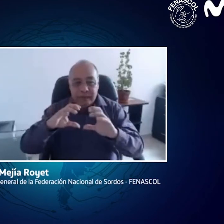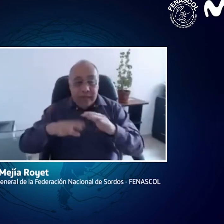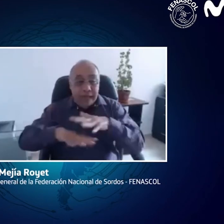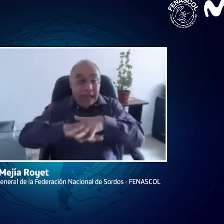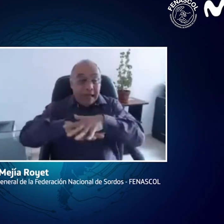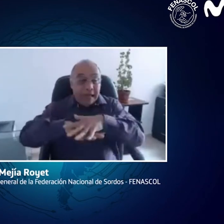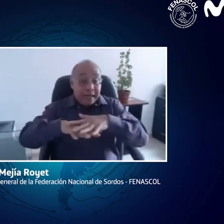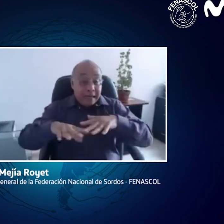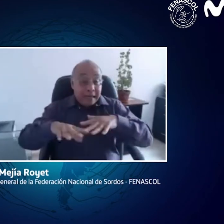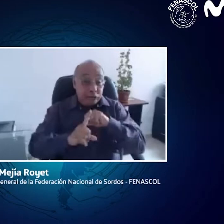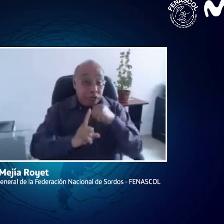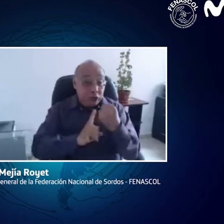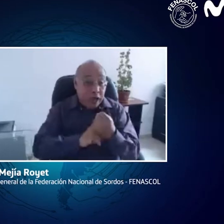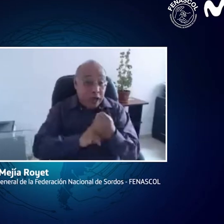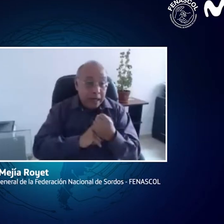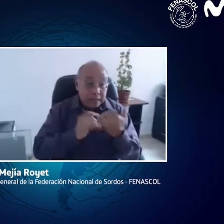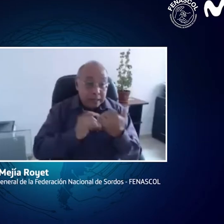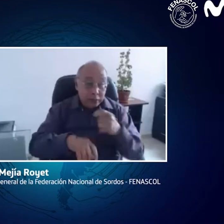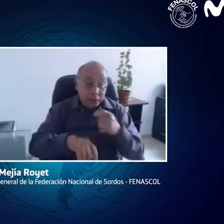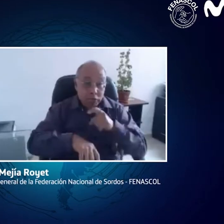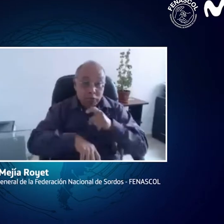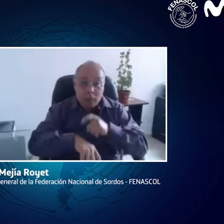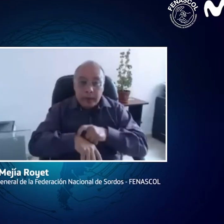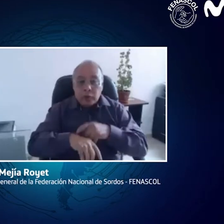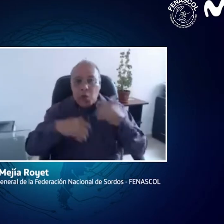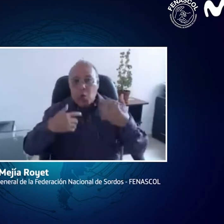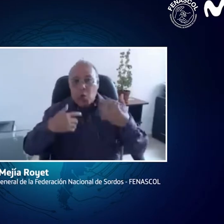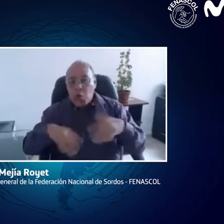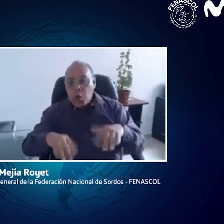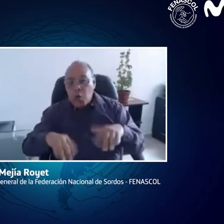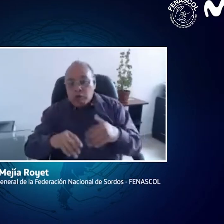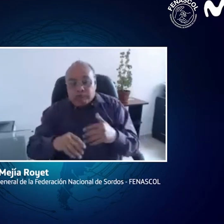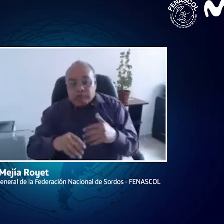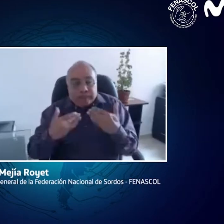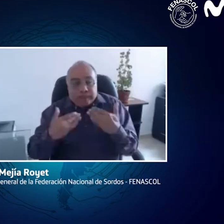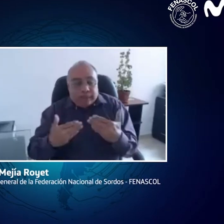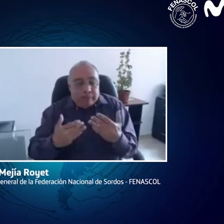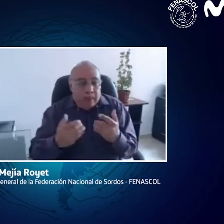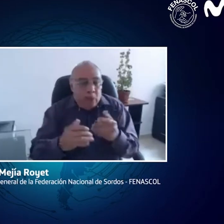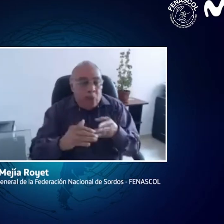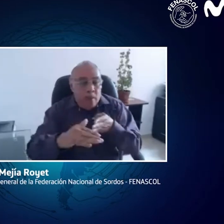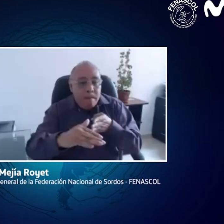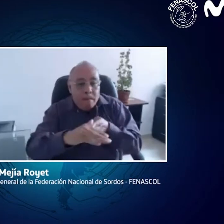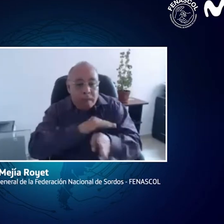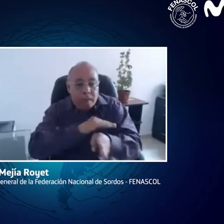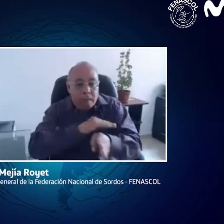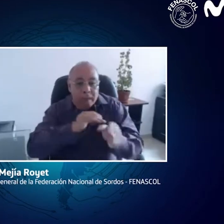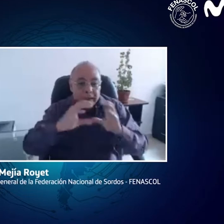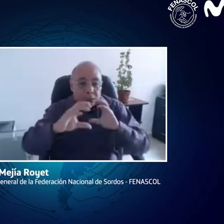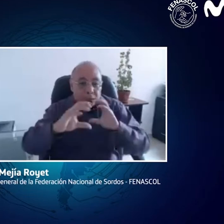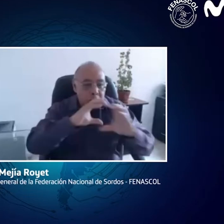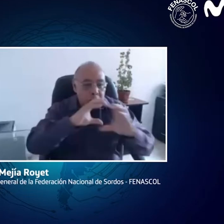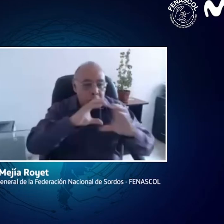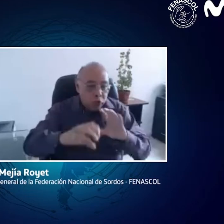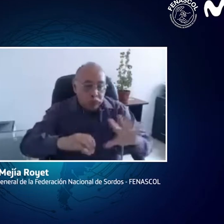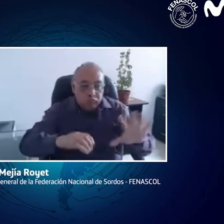información y la comunicación, ¿sí? En vivo y en directo, es simultánea.